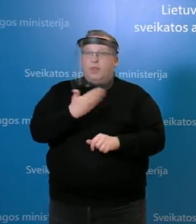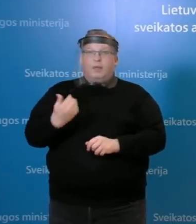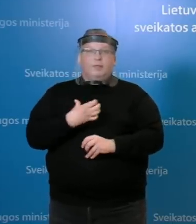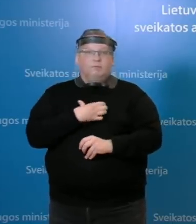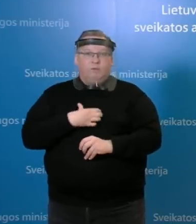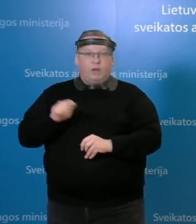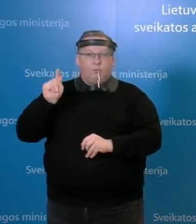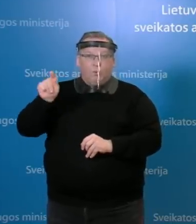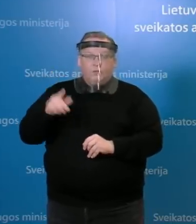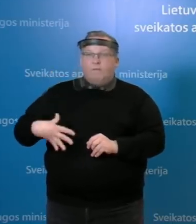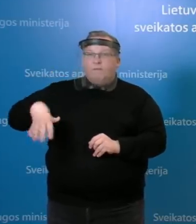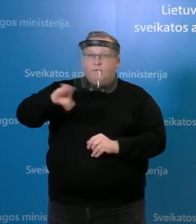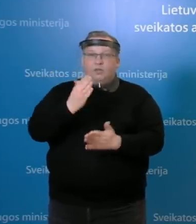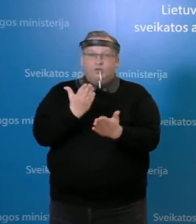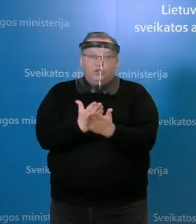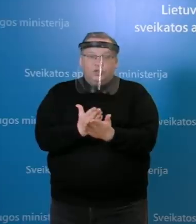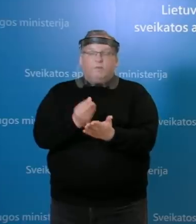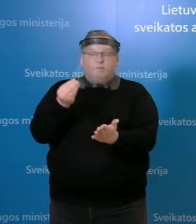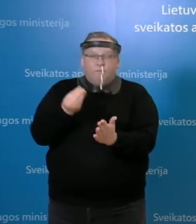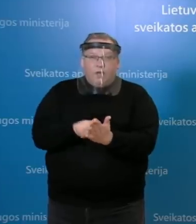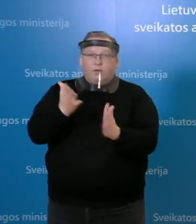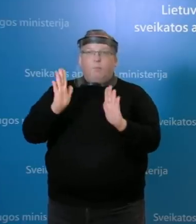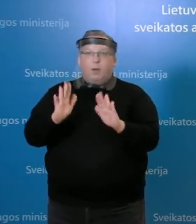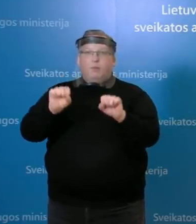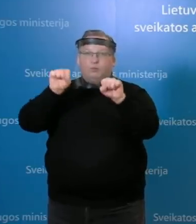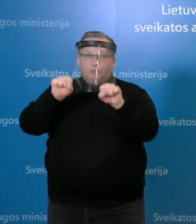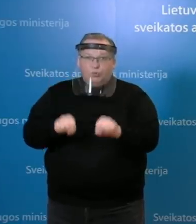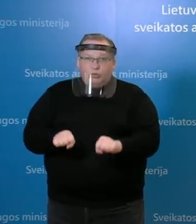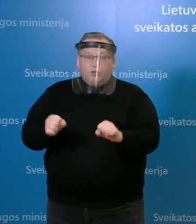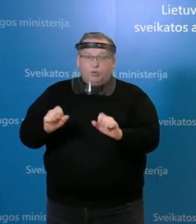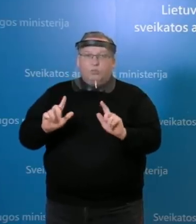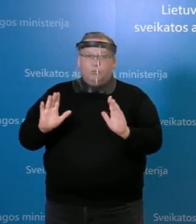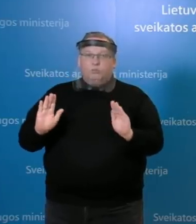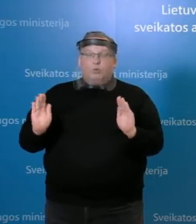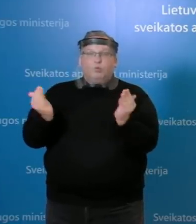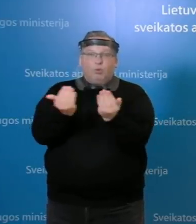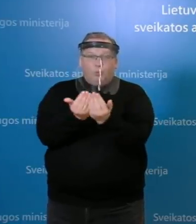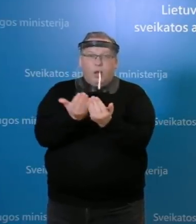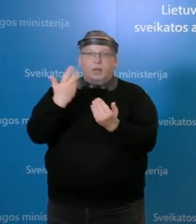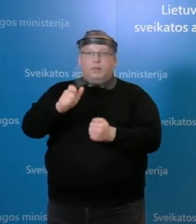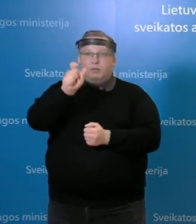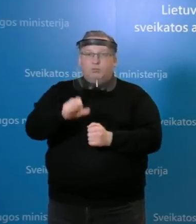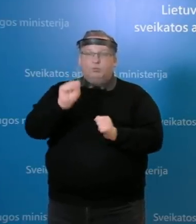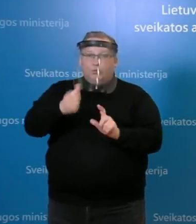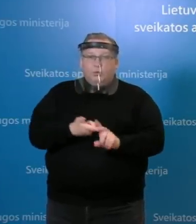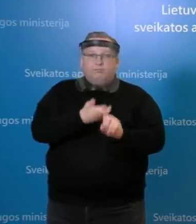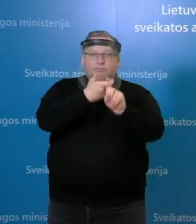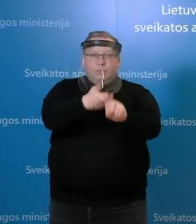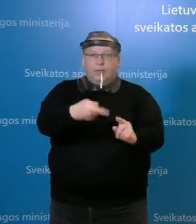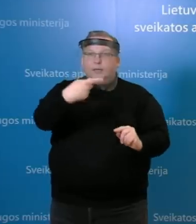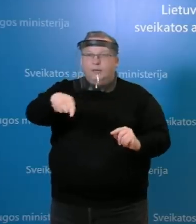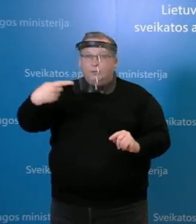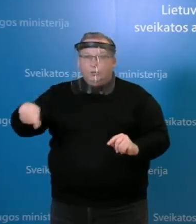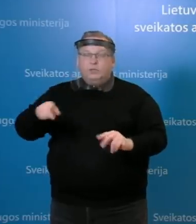Aišku, viskas yra įvertinama ir pagal maksimalinkų bacinį periodą, pagal laiką, kada smuo galėjo iškriesti kitus ir tas